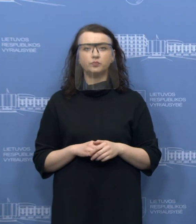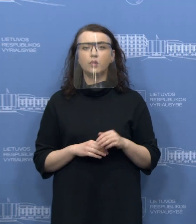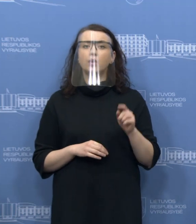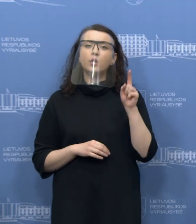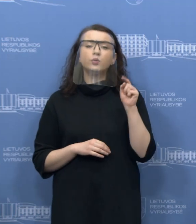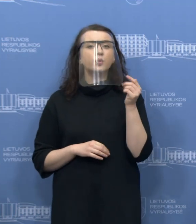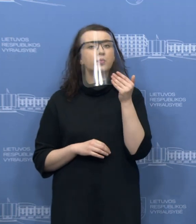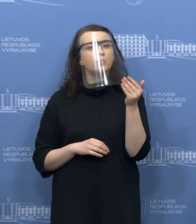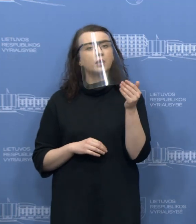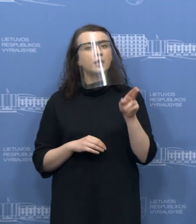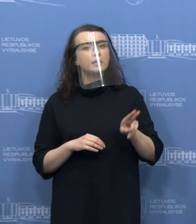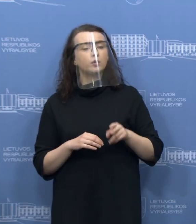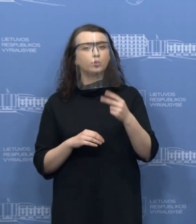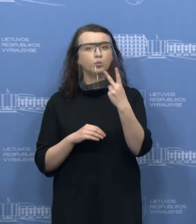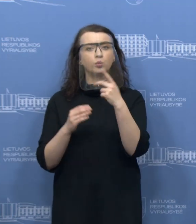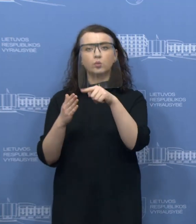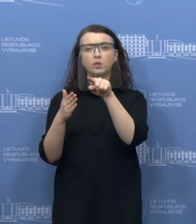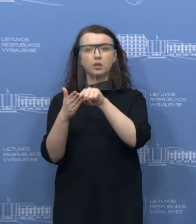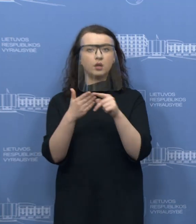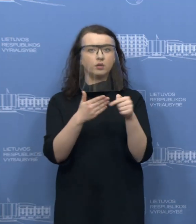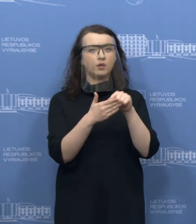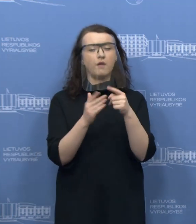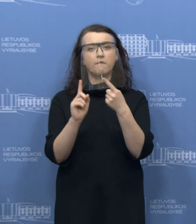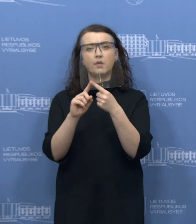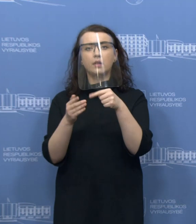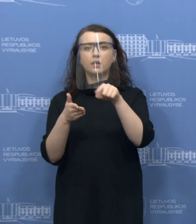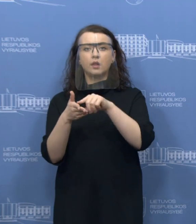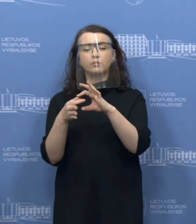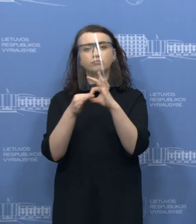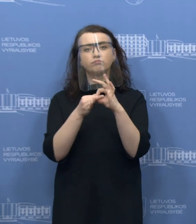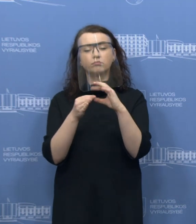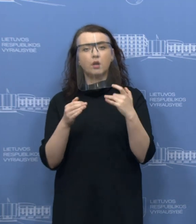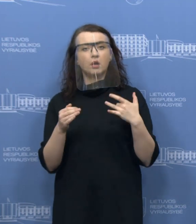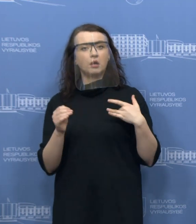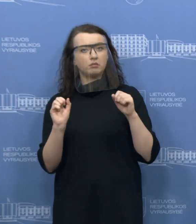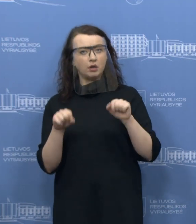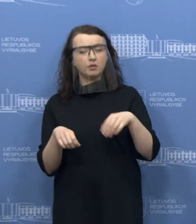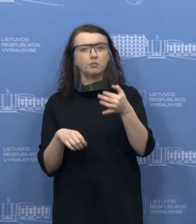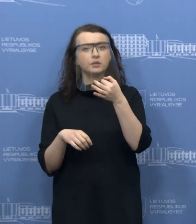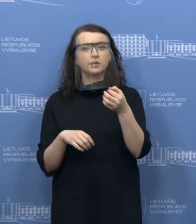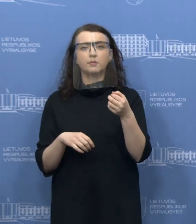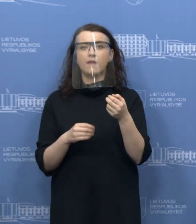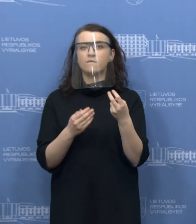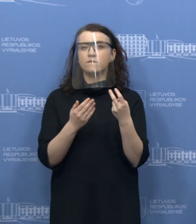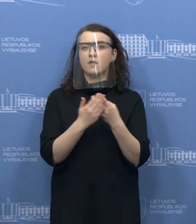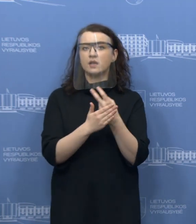Norėjau pasikeirauti du klausimus, iš tikrųjų turiu. Kvienas klausimas, gal jau galite pasakyti, kiek praėjusi mėnesį mes surinkote mokesčių,